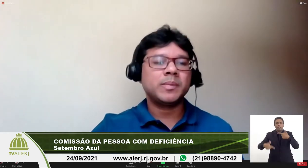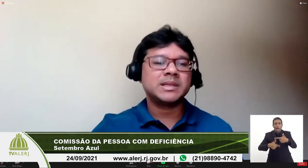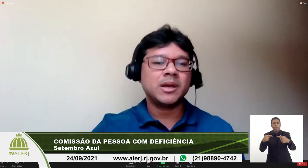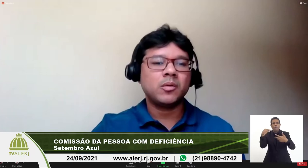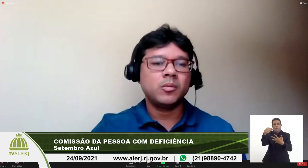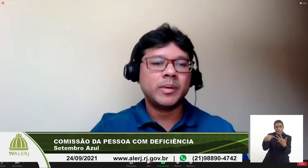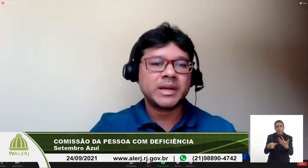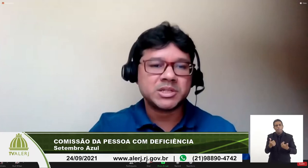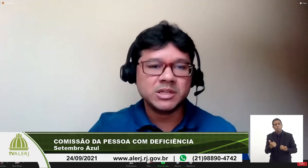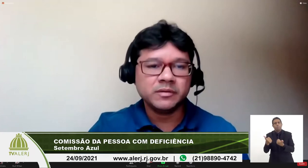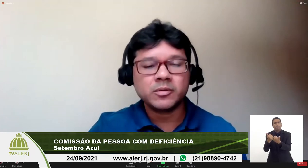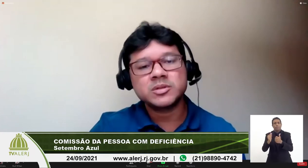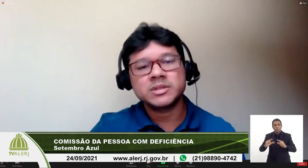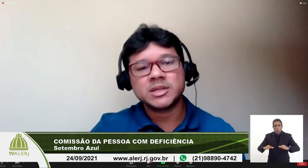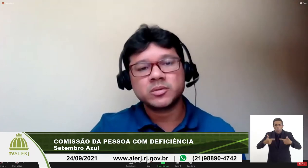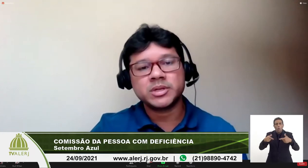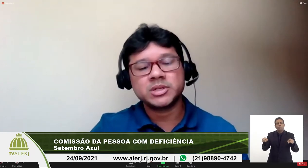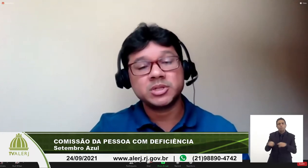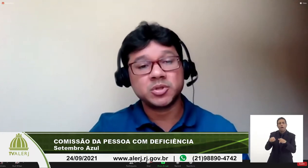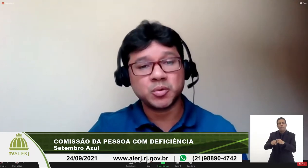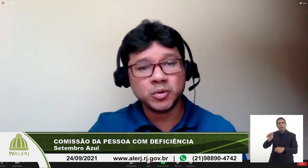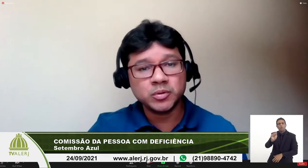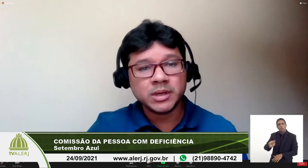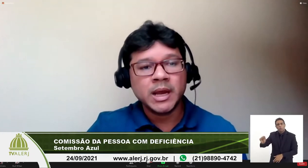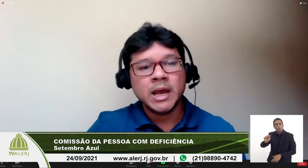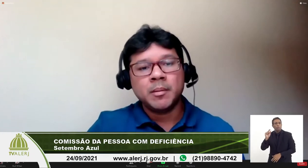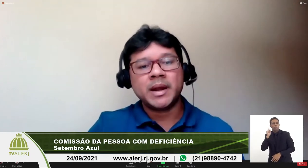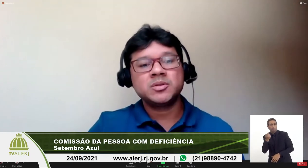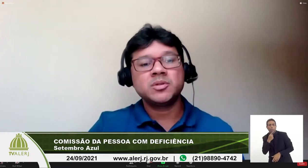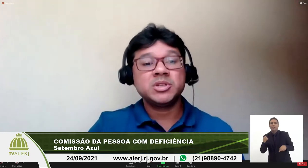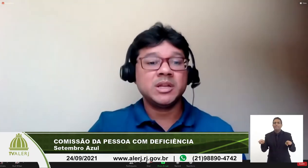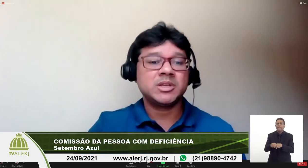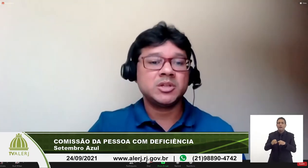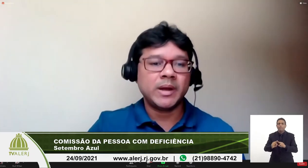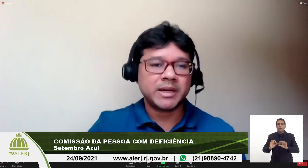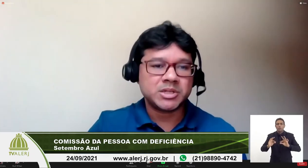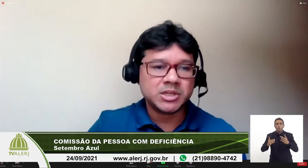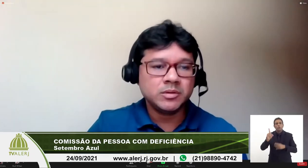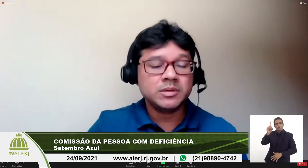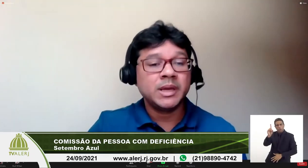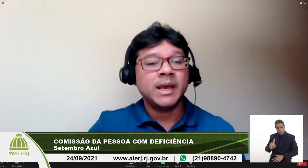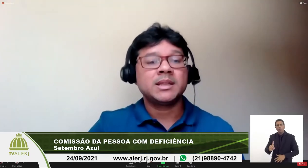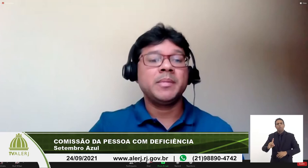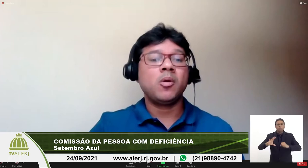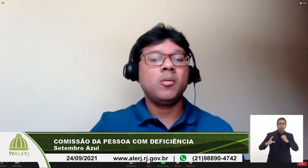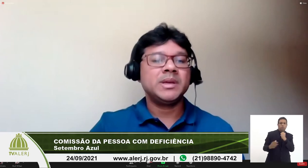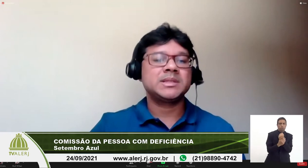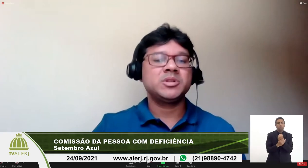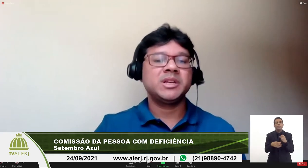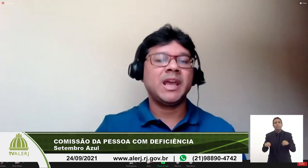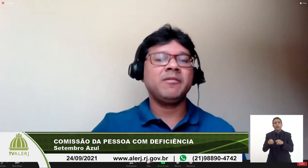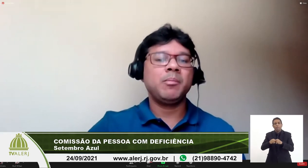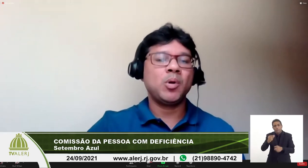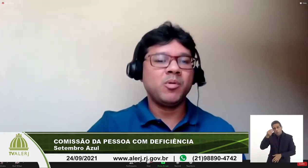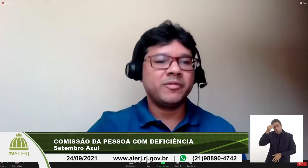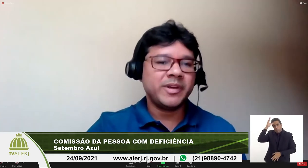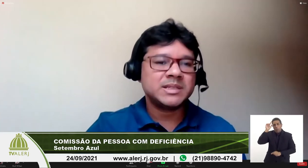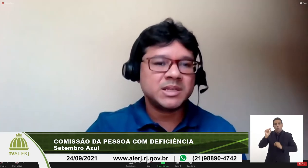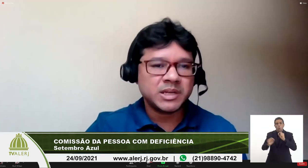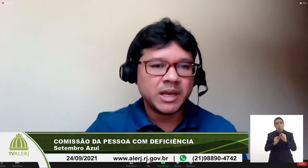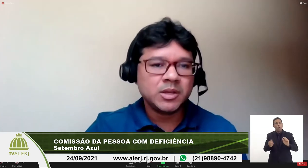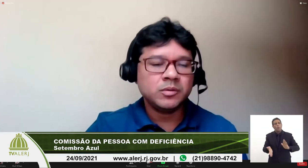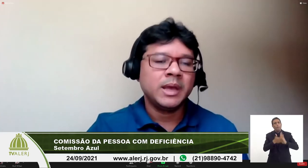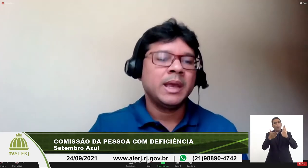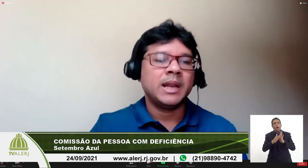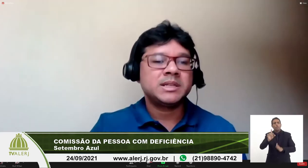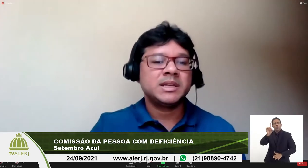sempre com parceria cooperativa com associações de surdos para que os seus direitos sejam garantidos também a compreensão de quem vai promover